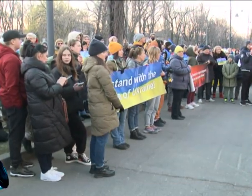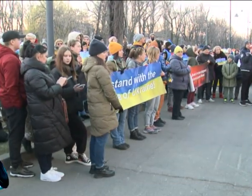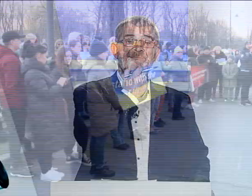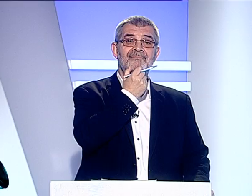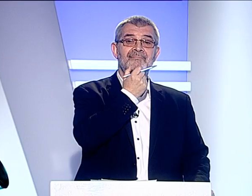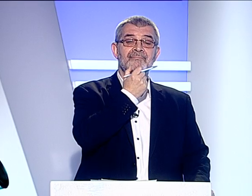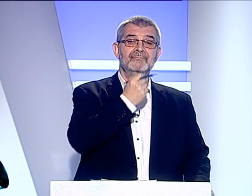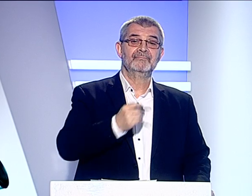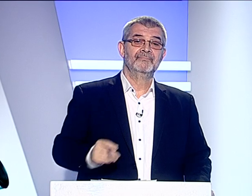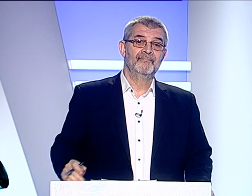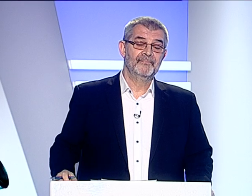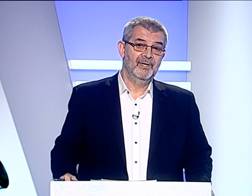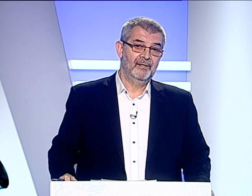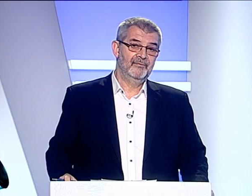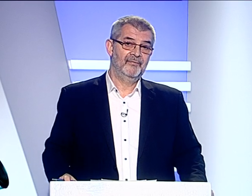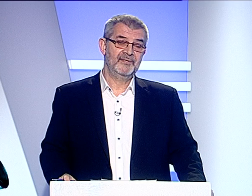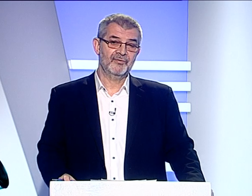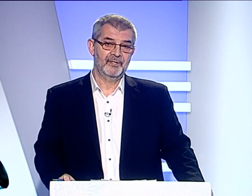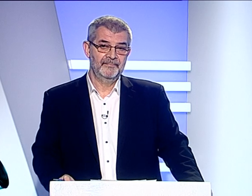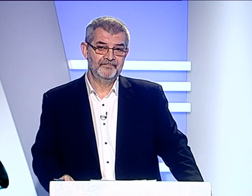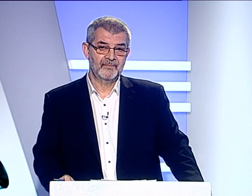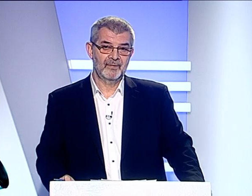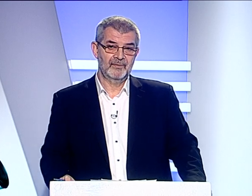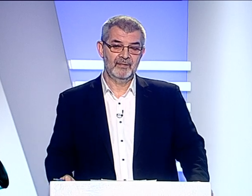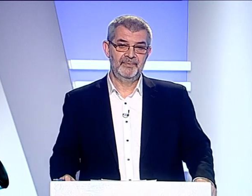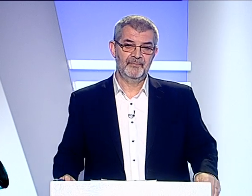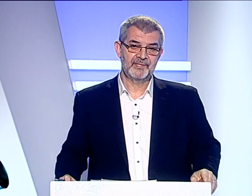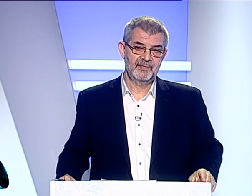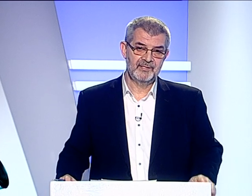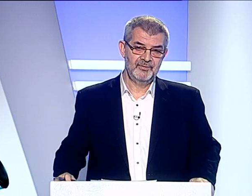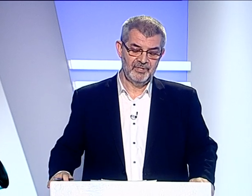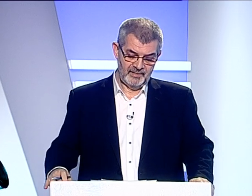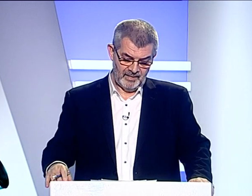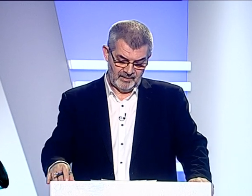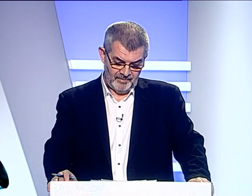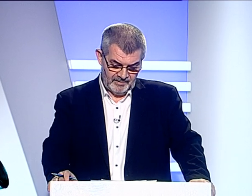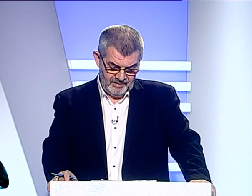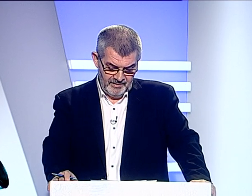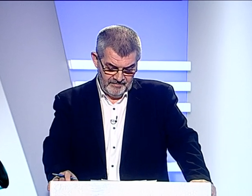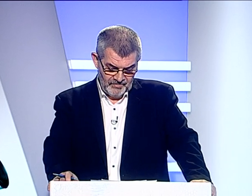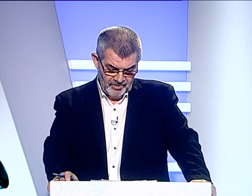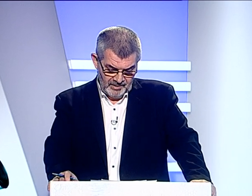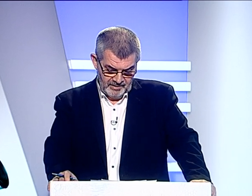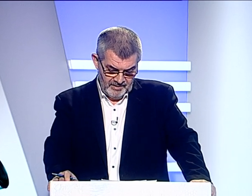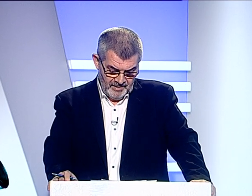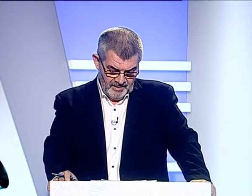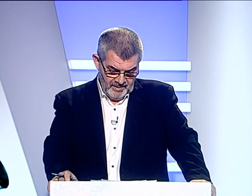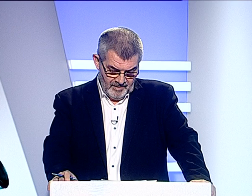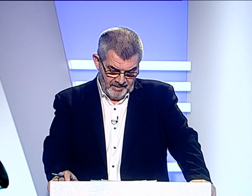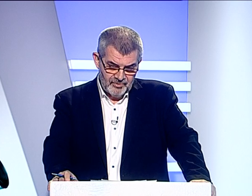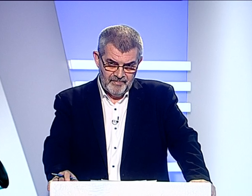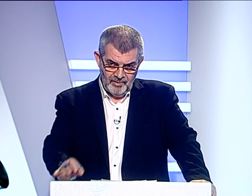Da, va fi soare Dacă bine am înțeles Din cele aclamate De cei care